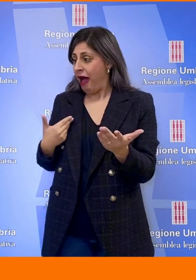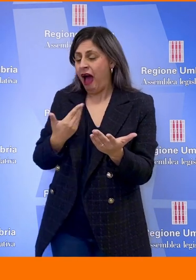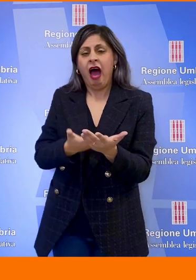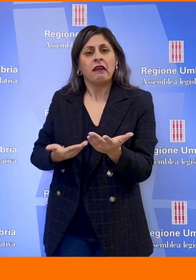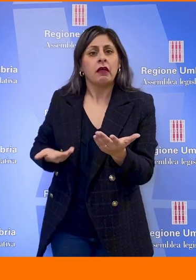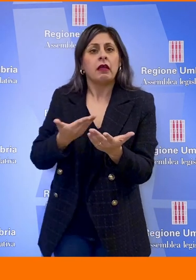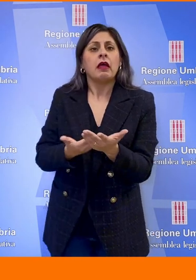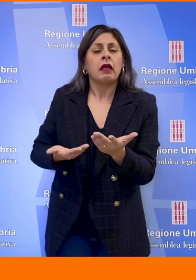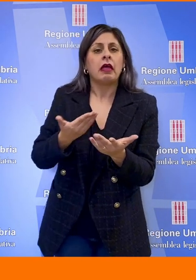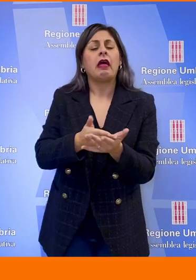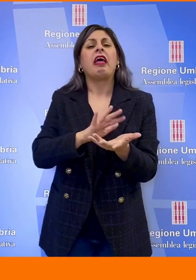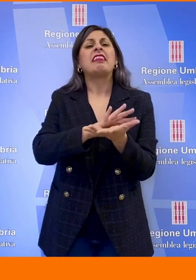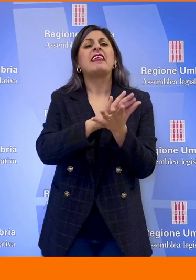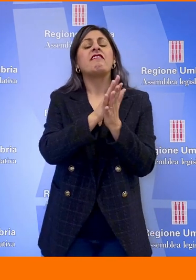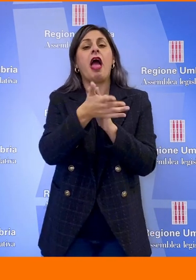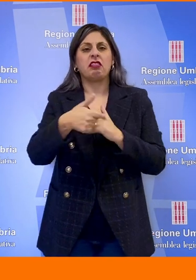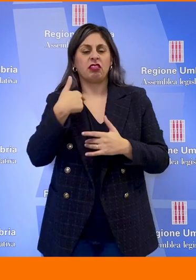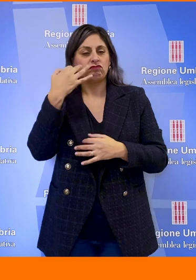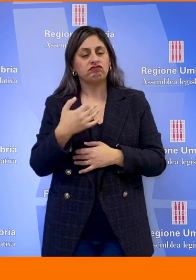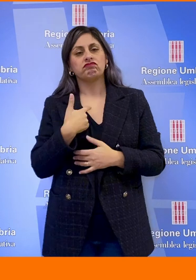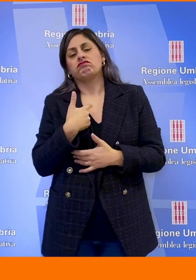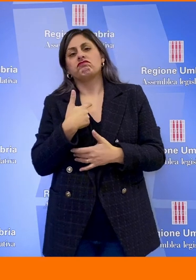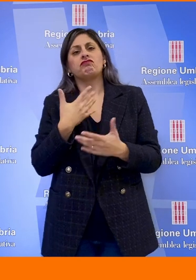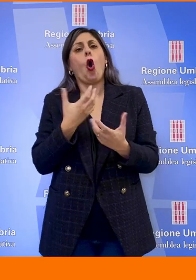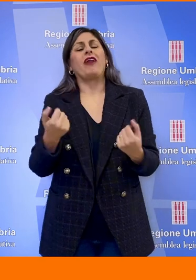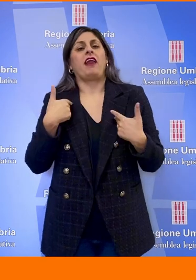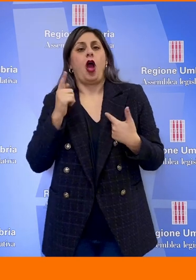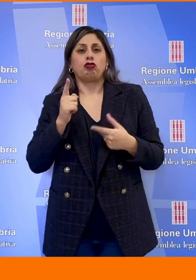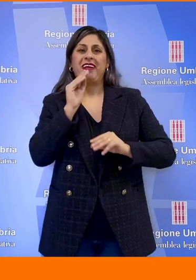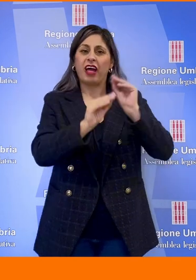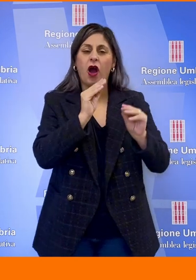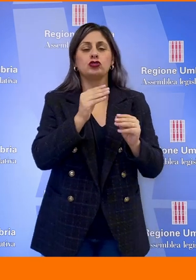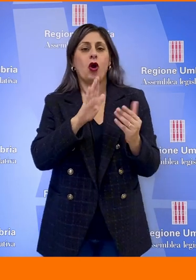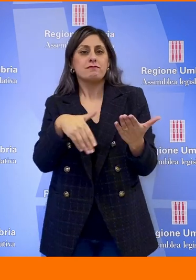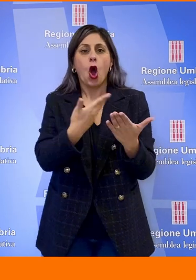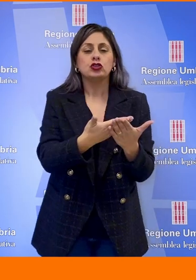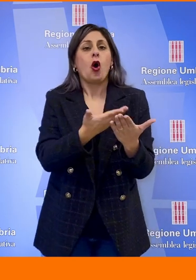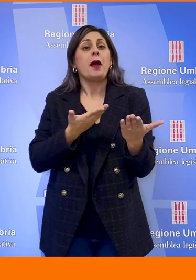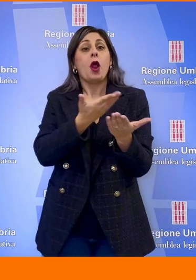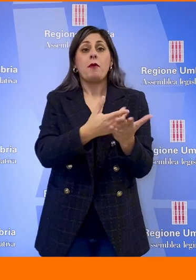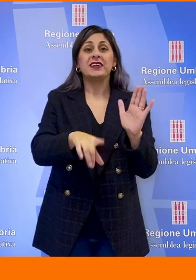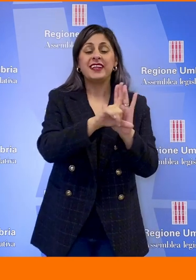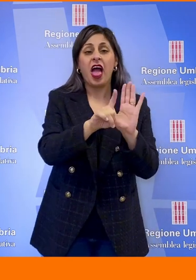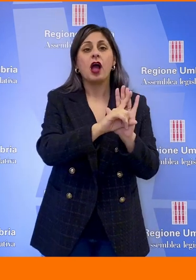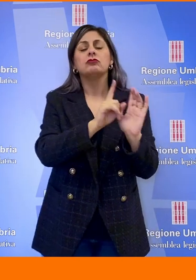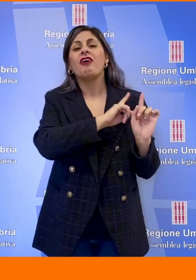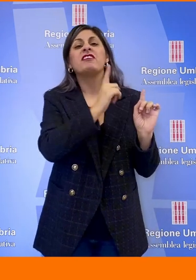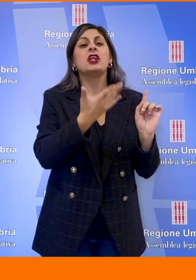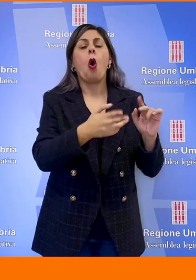tramutati in atti concreti, in interrogazioni, in mozioni, in proposte di legge che sono rimaste ferme o addirittura